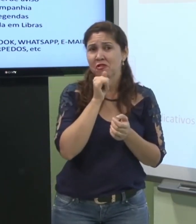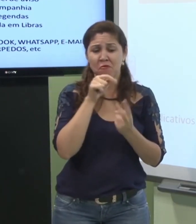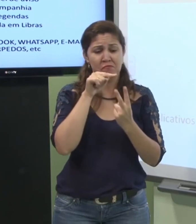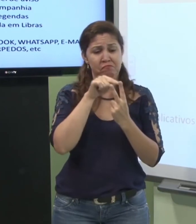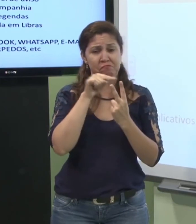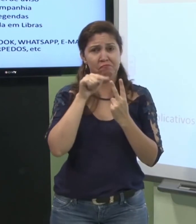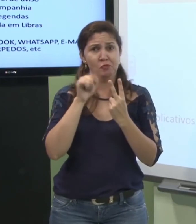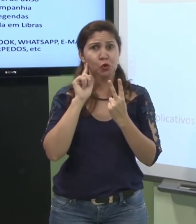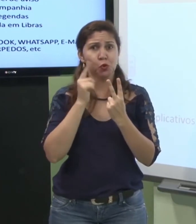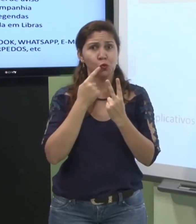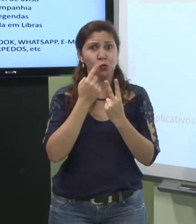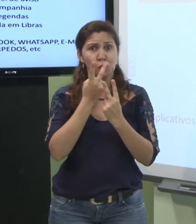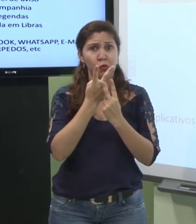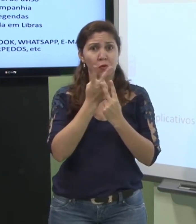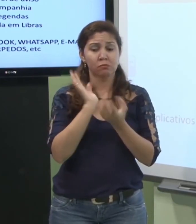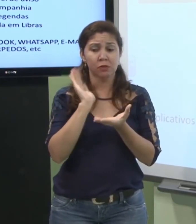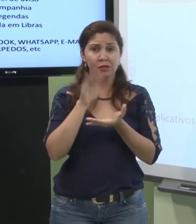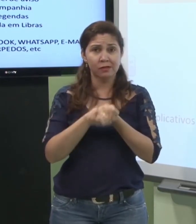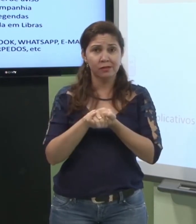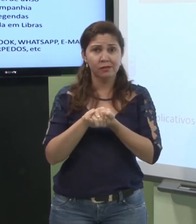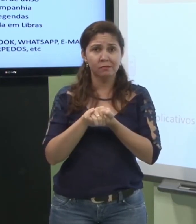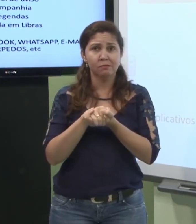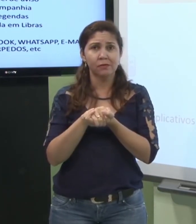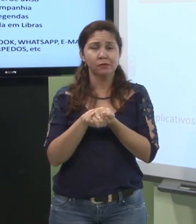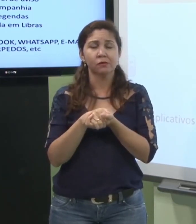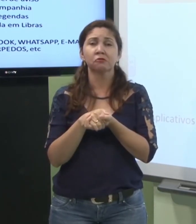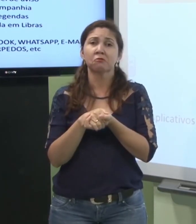E quando era um casal surdo vivendo dentro da casa?